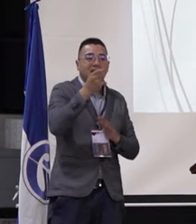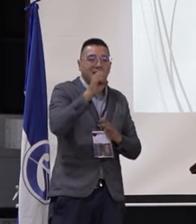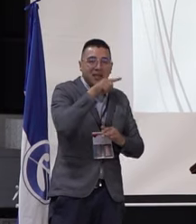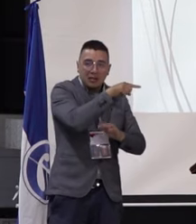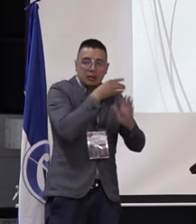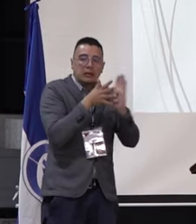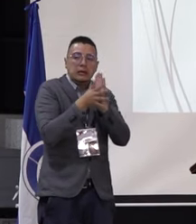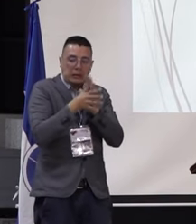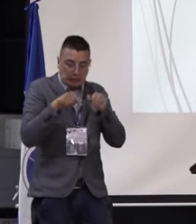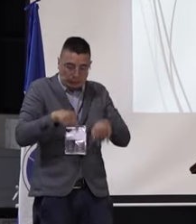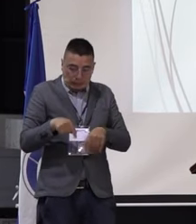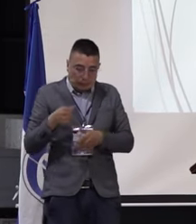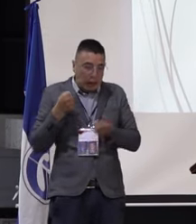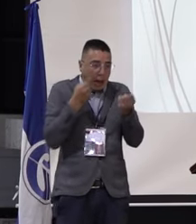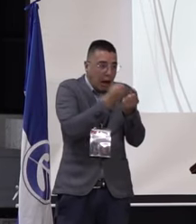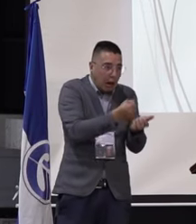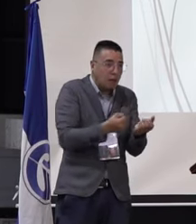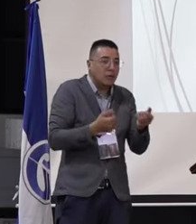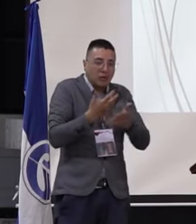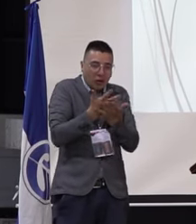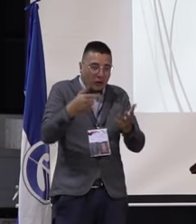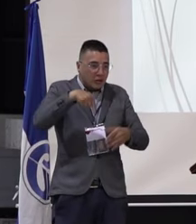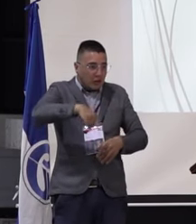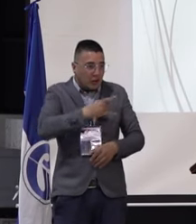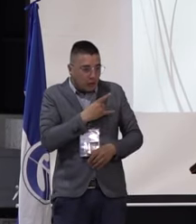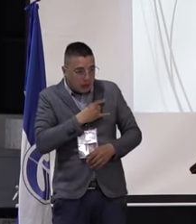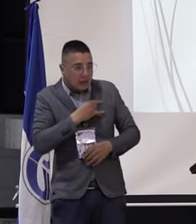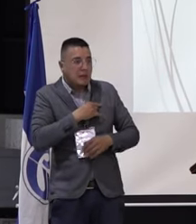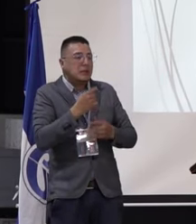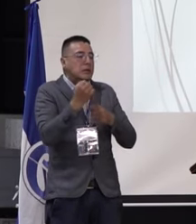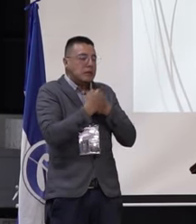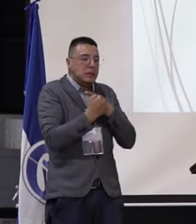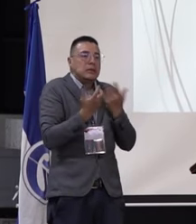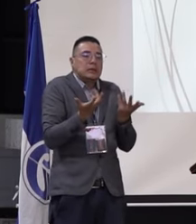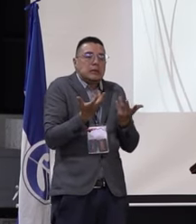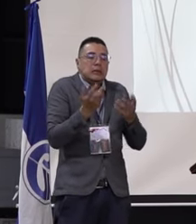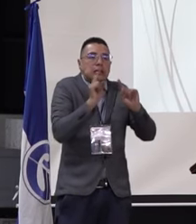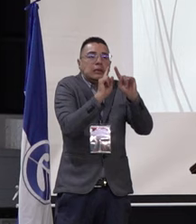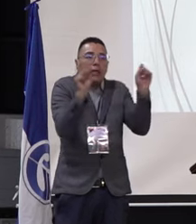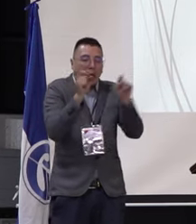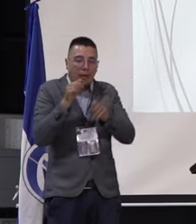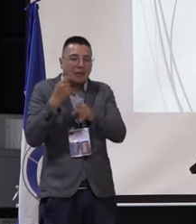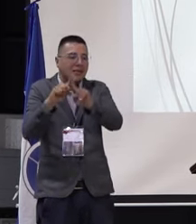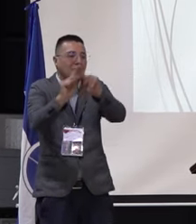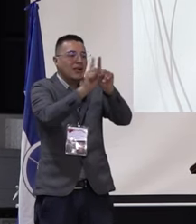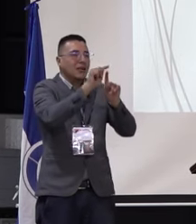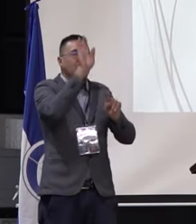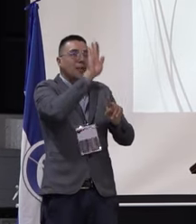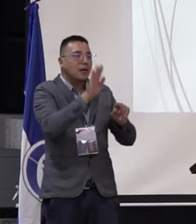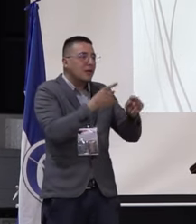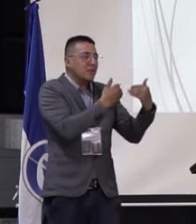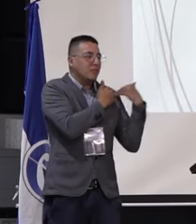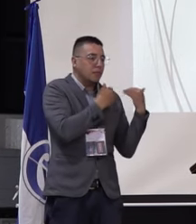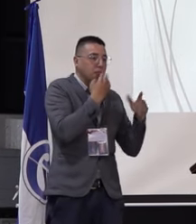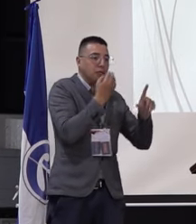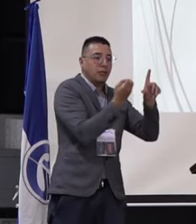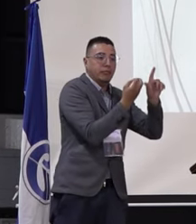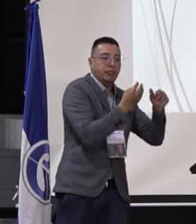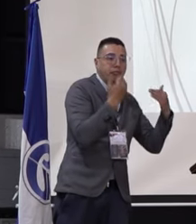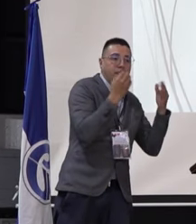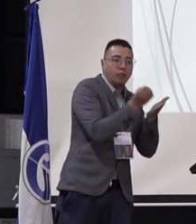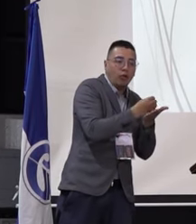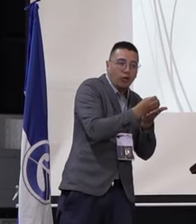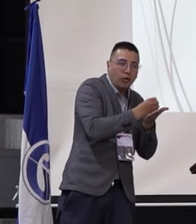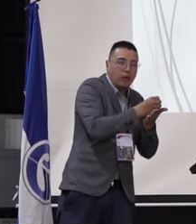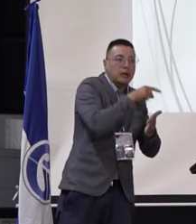aportes que tiene la universidad, pues claramente tenemos unas necesidades propias desde cada departamento. Por ejemplo, en el caso de Biología, pues tiene